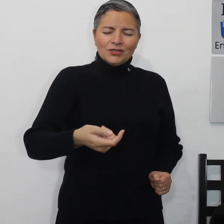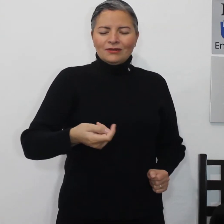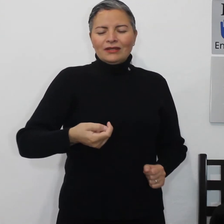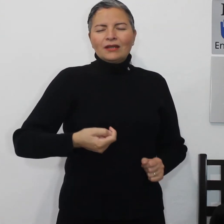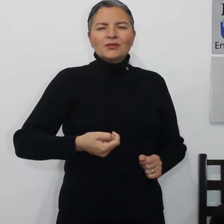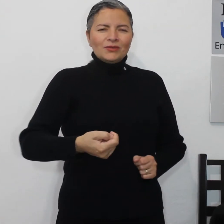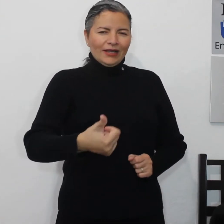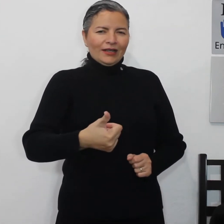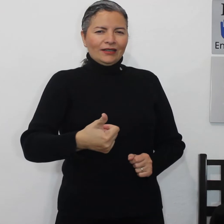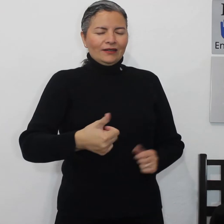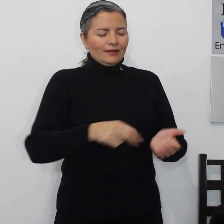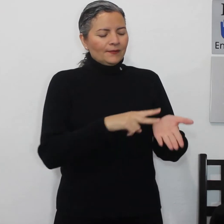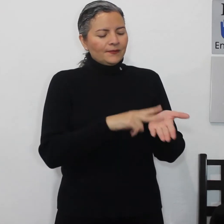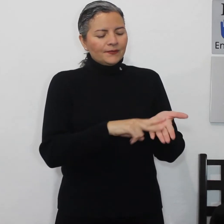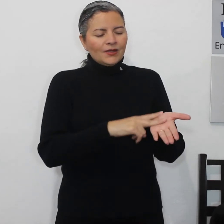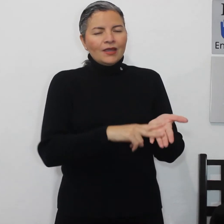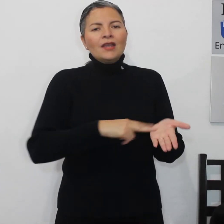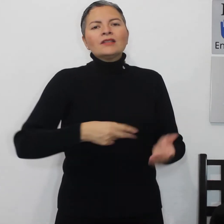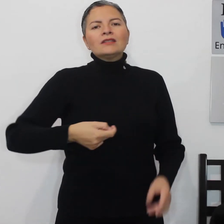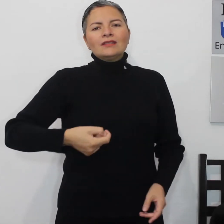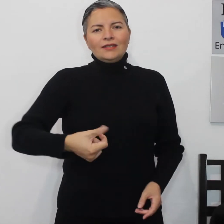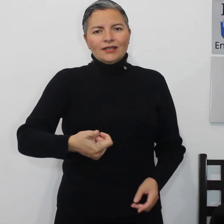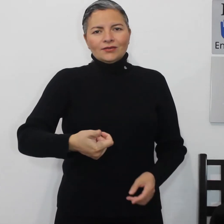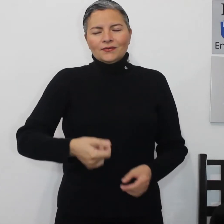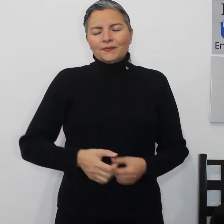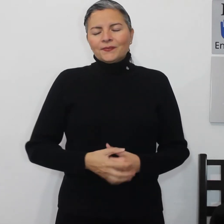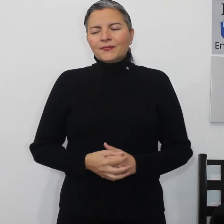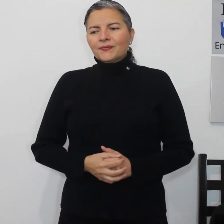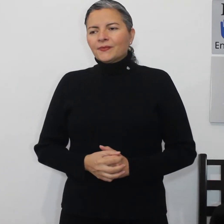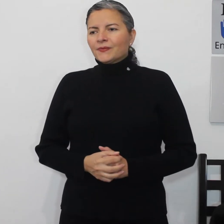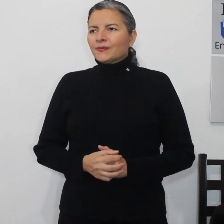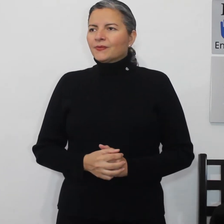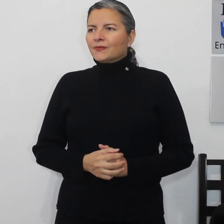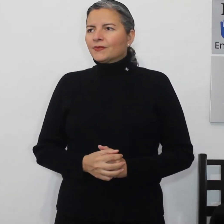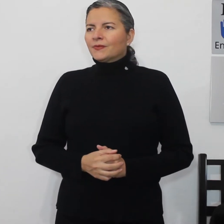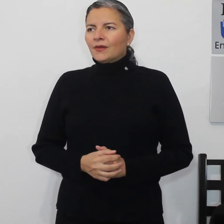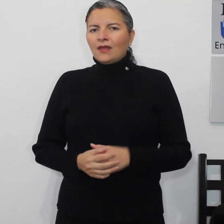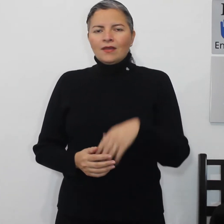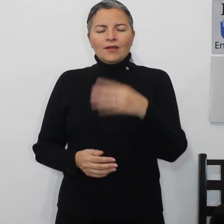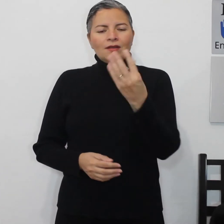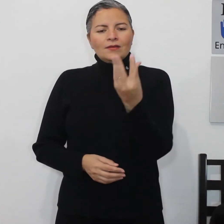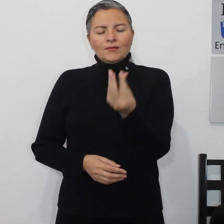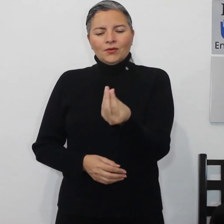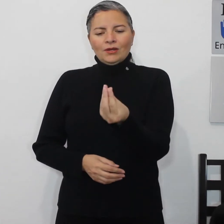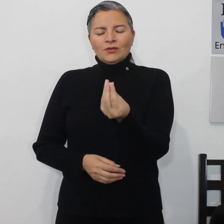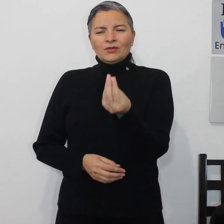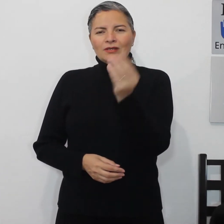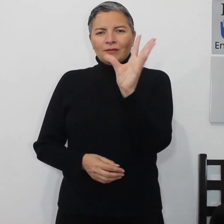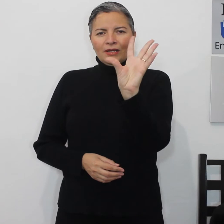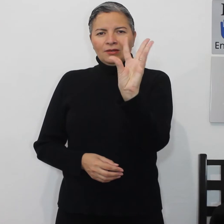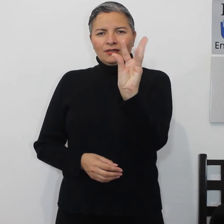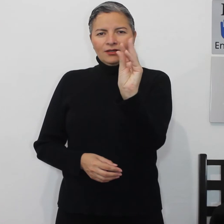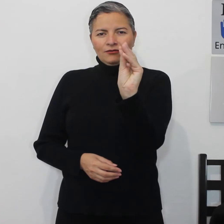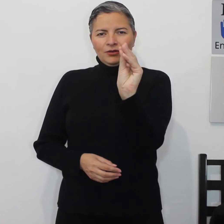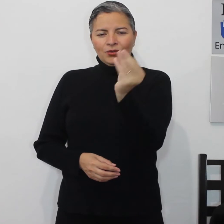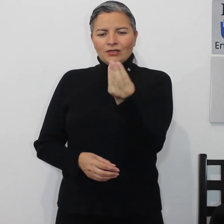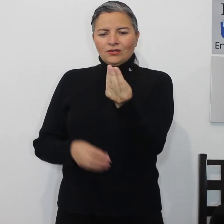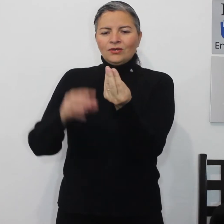si aventáramos una canita chicharos plátano manzana ponemos nuestra mano en esta configuración